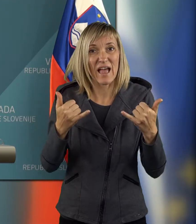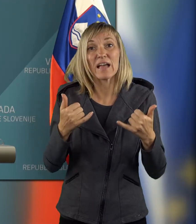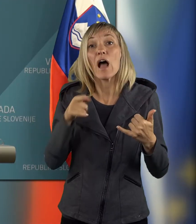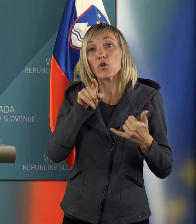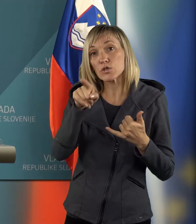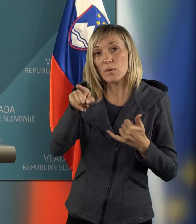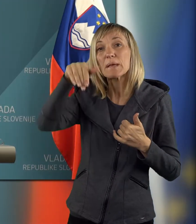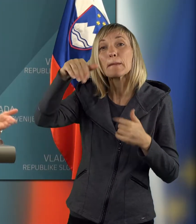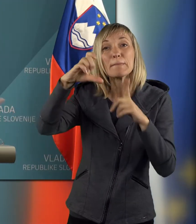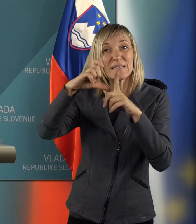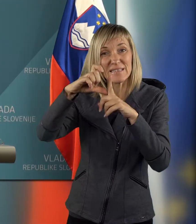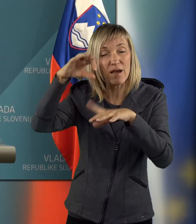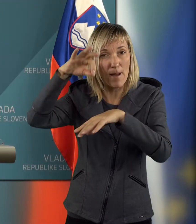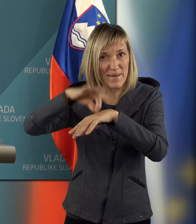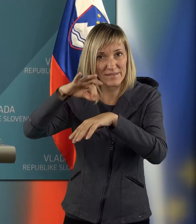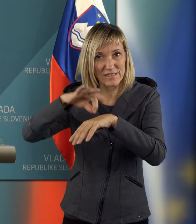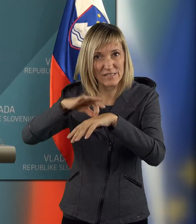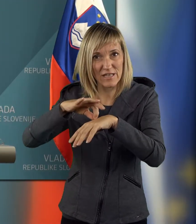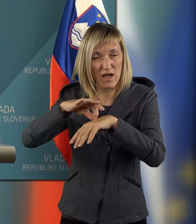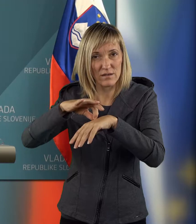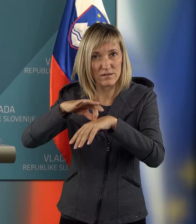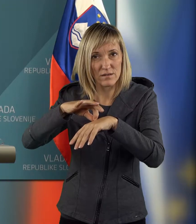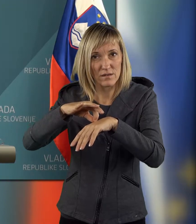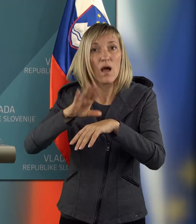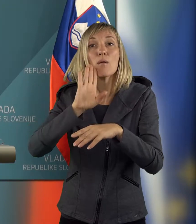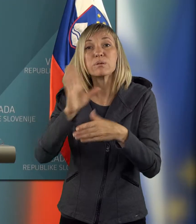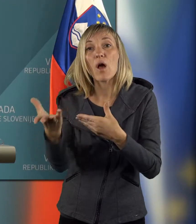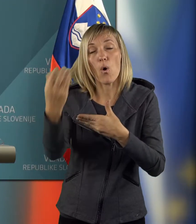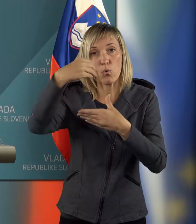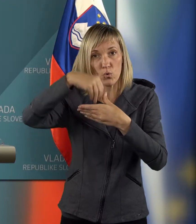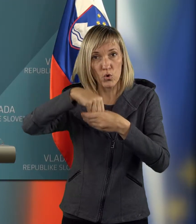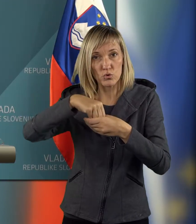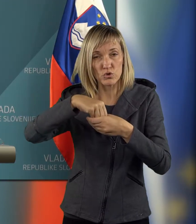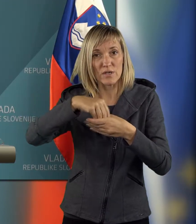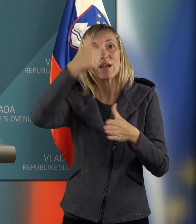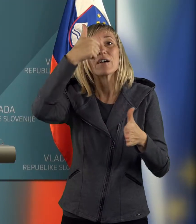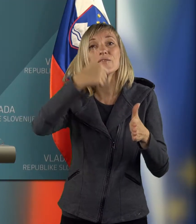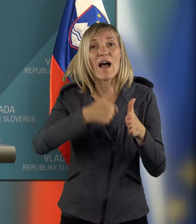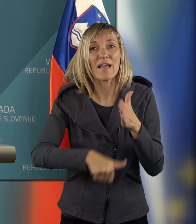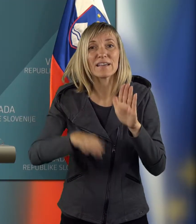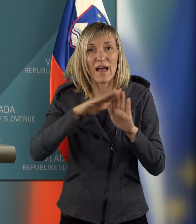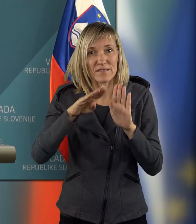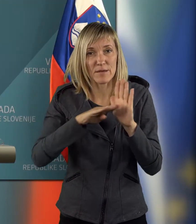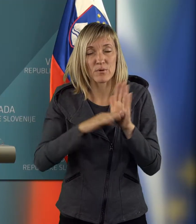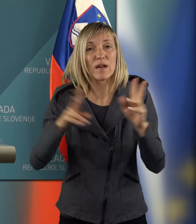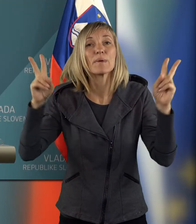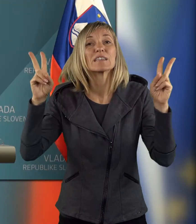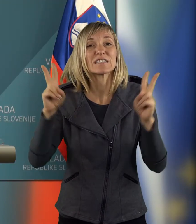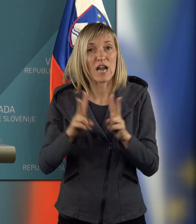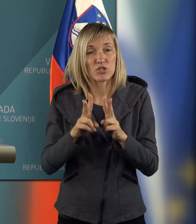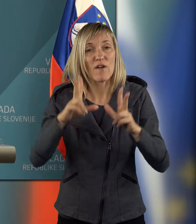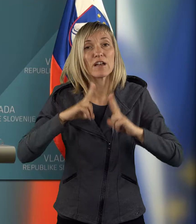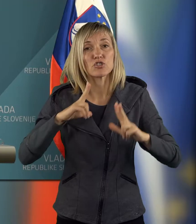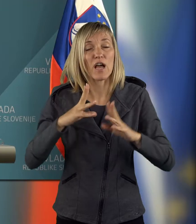bi jih mi, sej še niso, vključili v enkraten program skršovanja